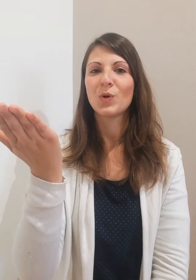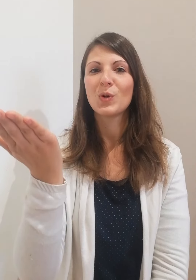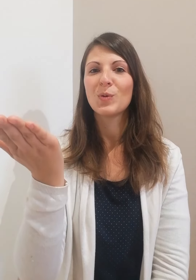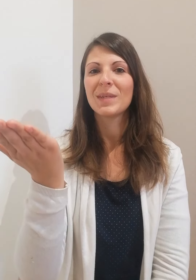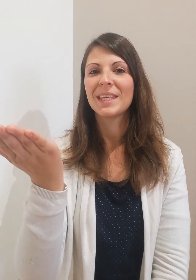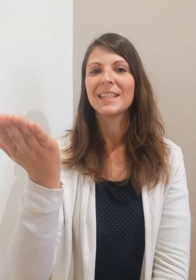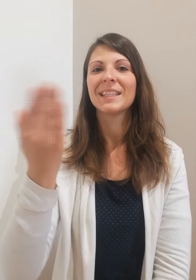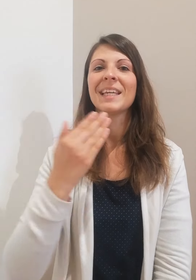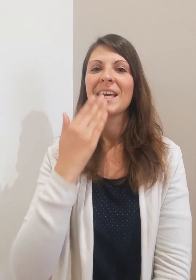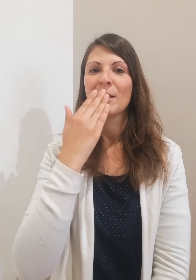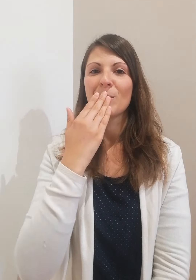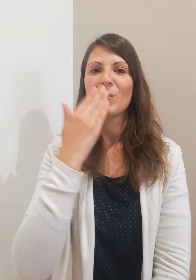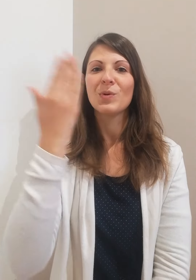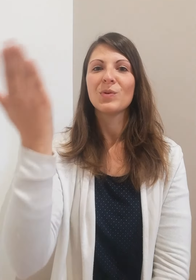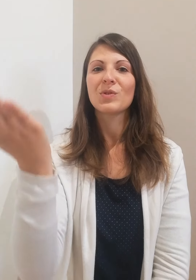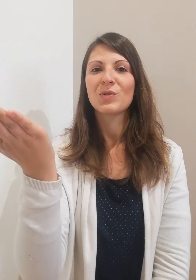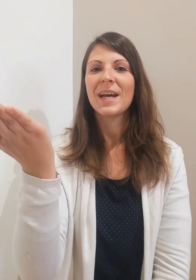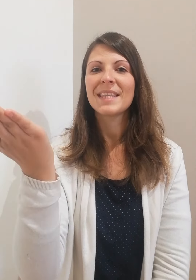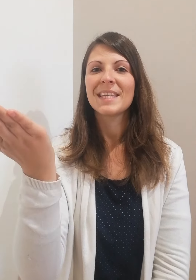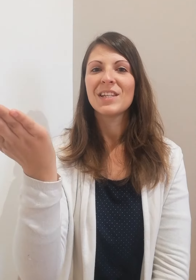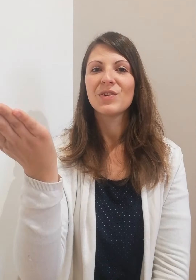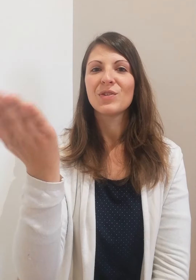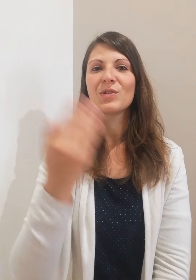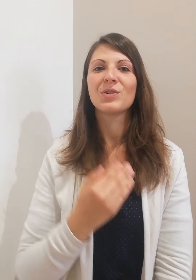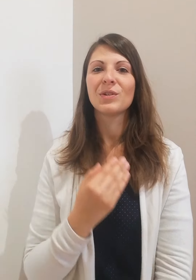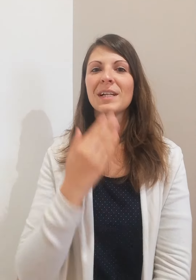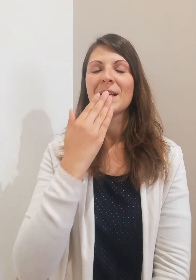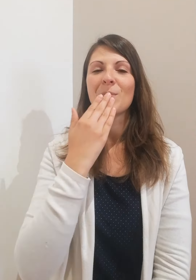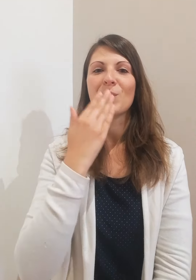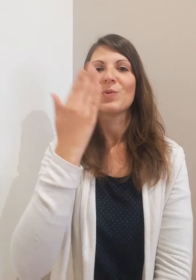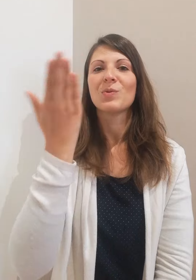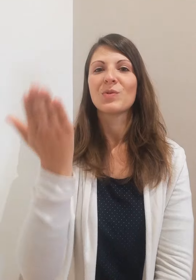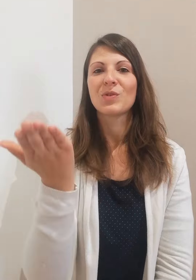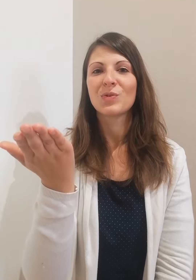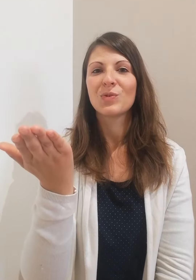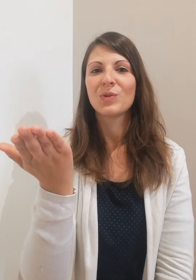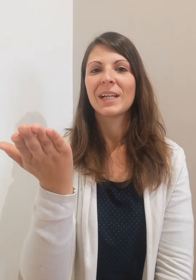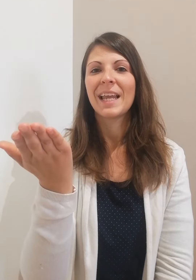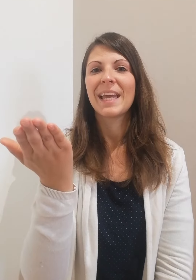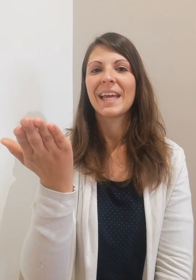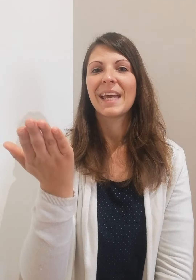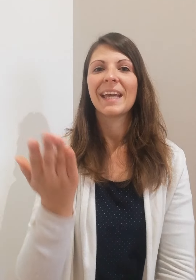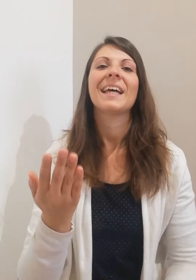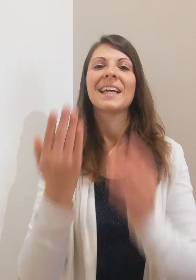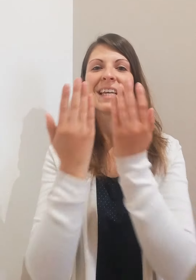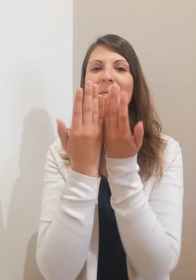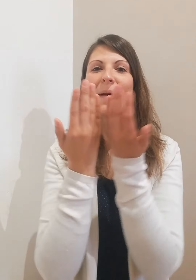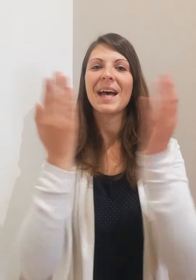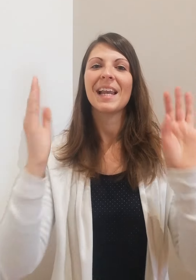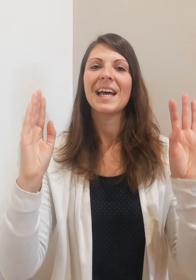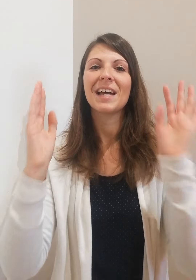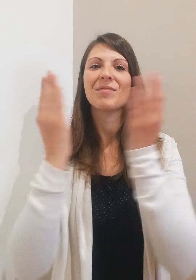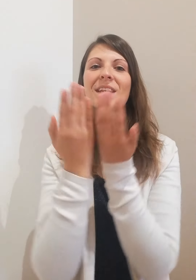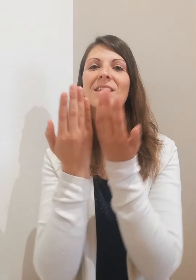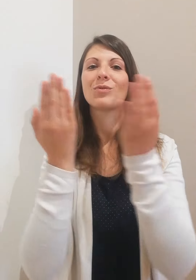Romy, bonjour Atilio, bonjour Claire, par la fenêtre